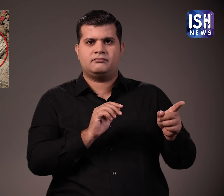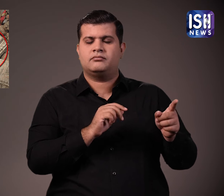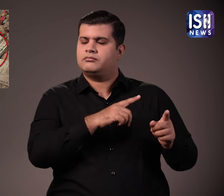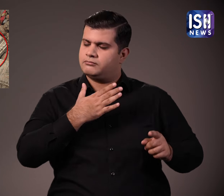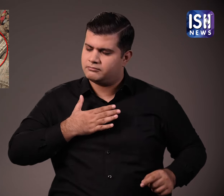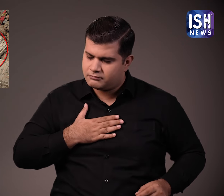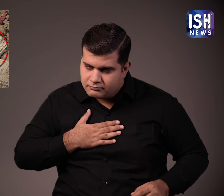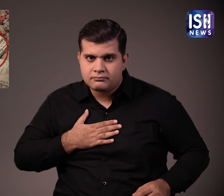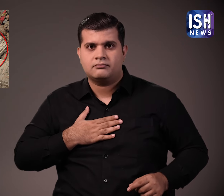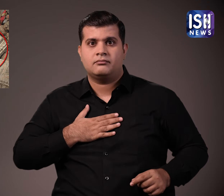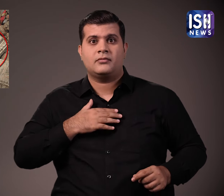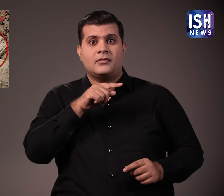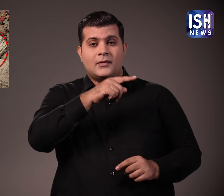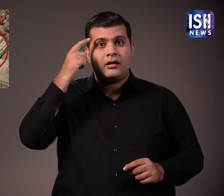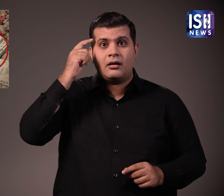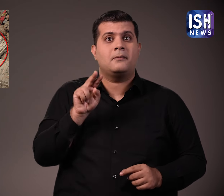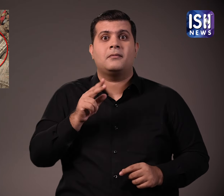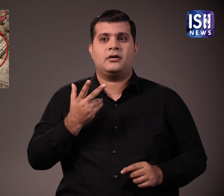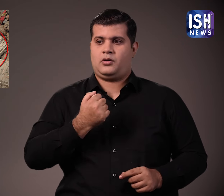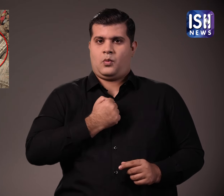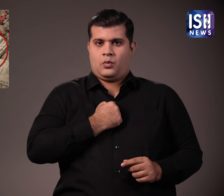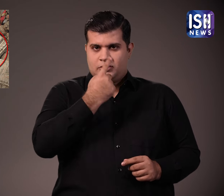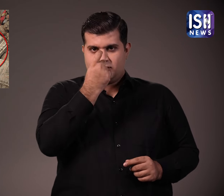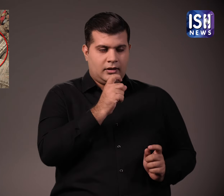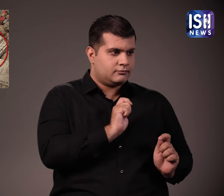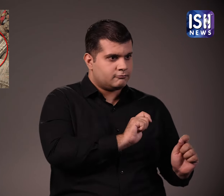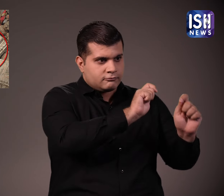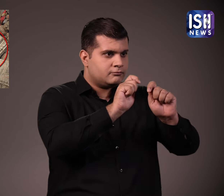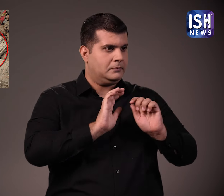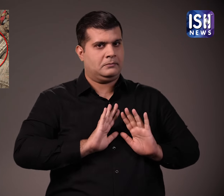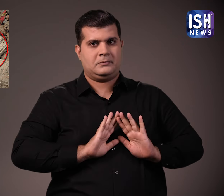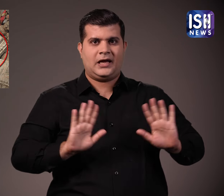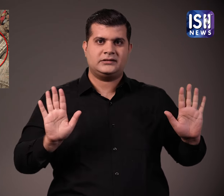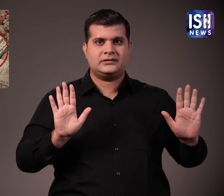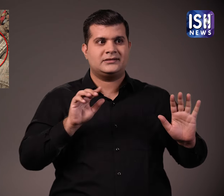जिर्णोधार में भी मदद की थी ये लग 500-600 वर्ष पहले की बात है